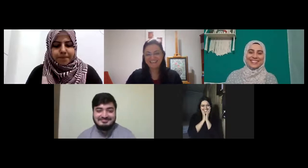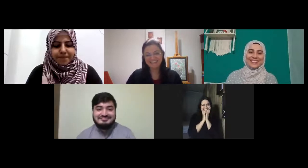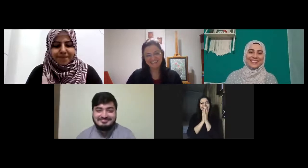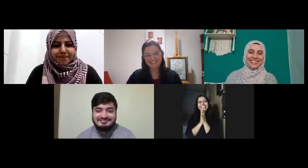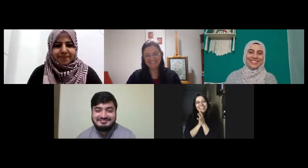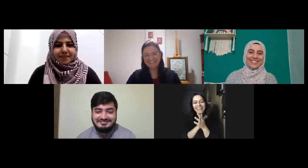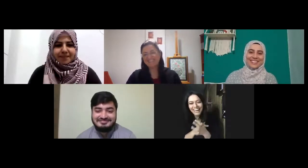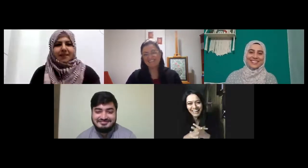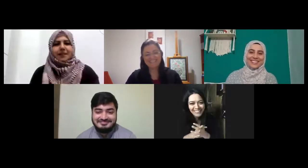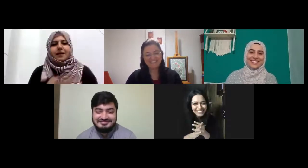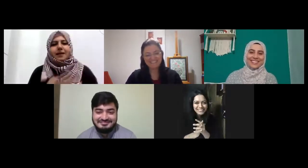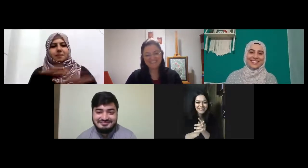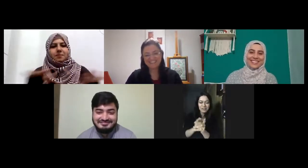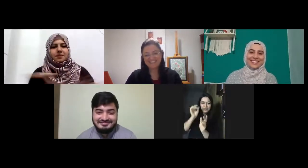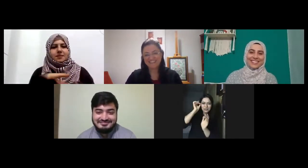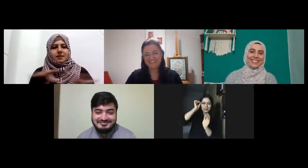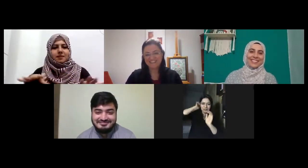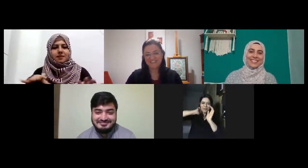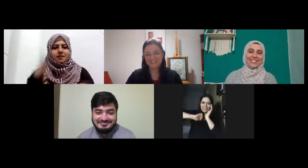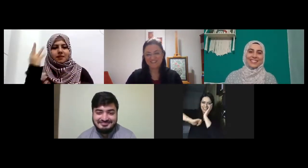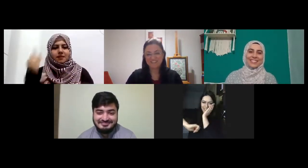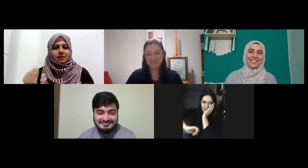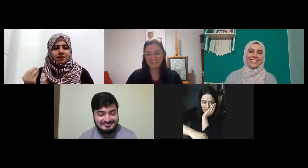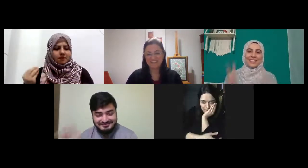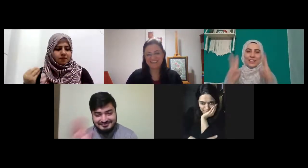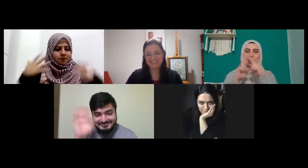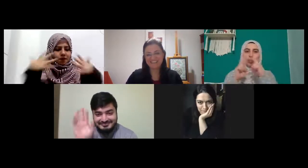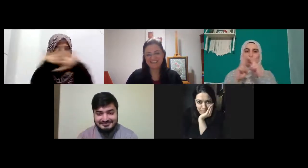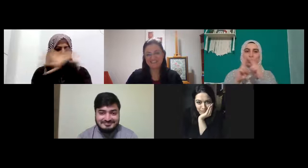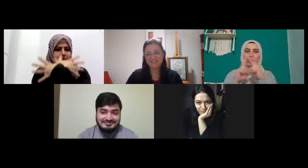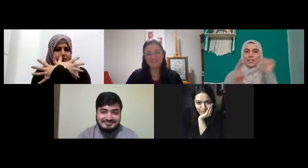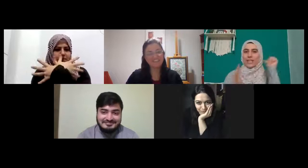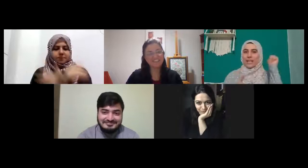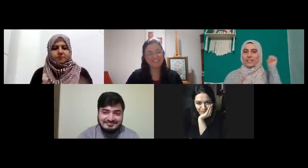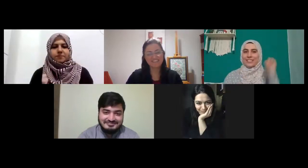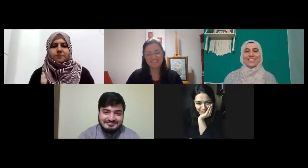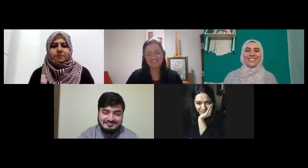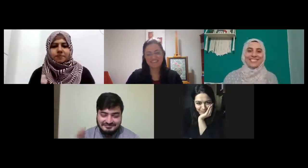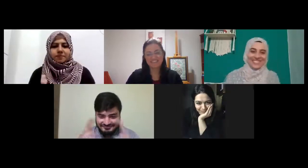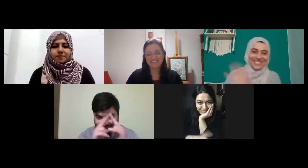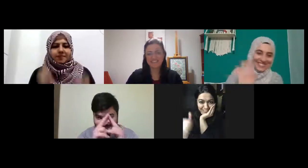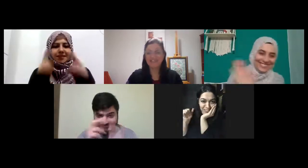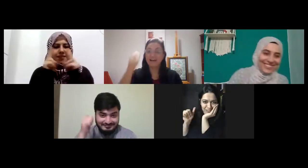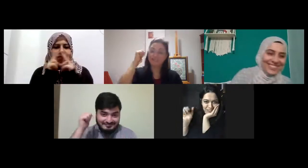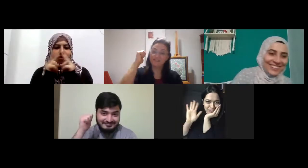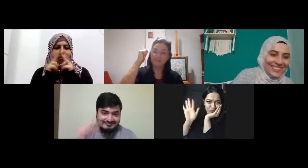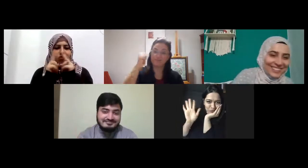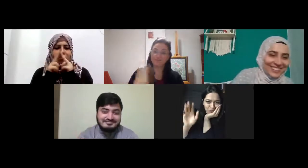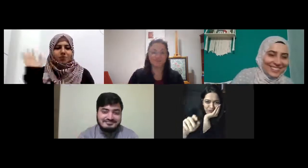harikasınız görüşürüz o zaman görüşürüz yarın görüşürüz bye